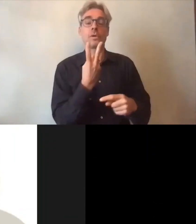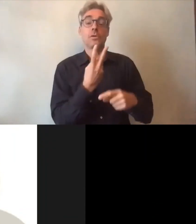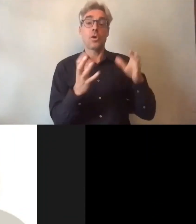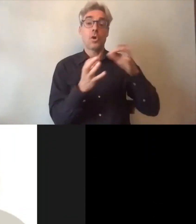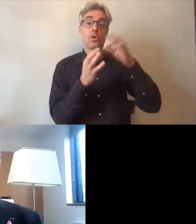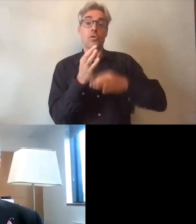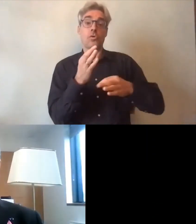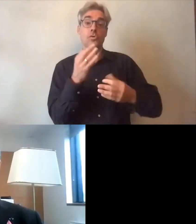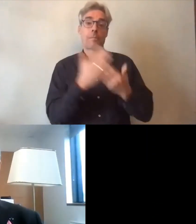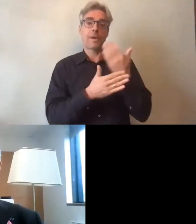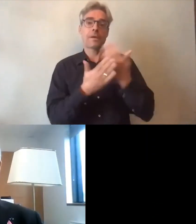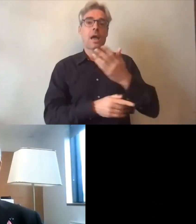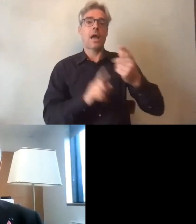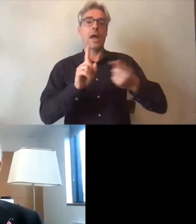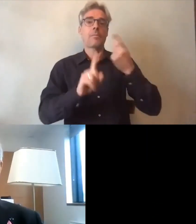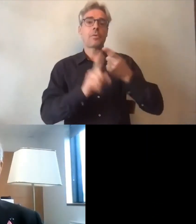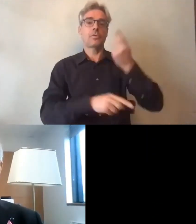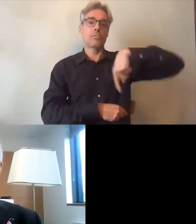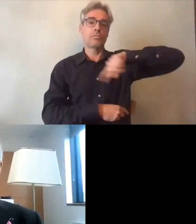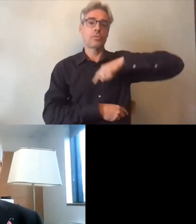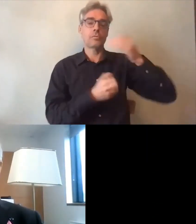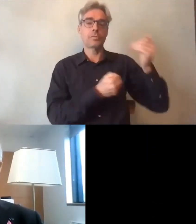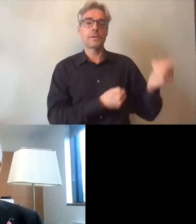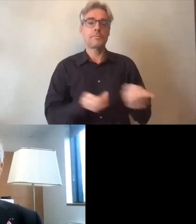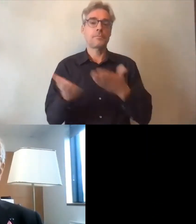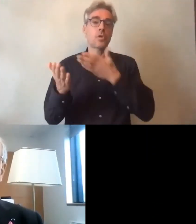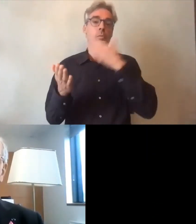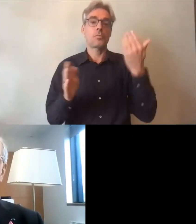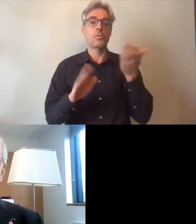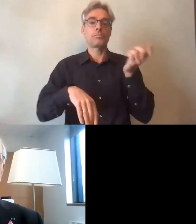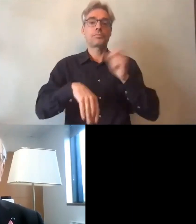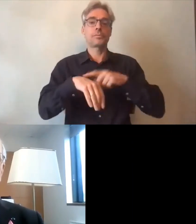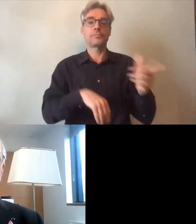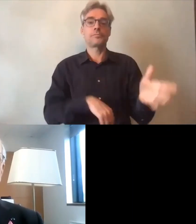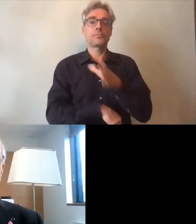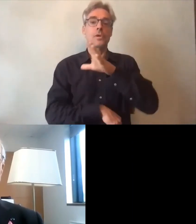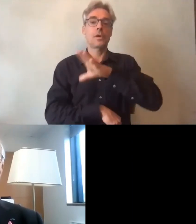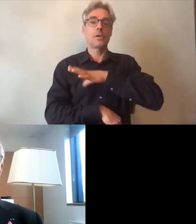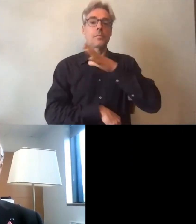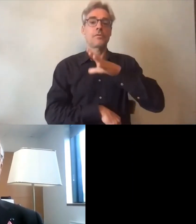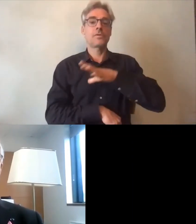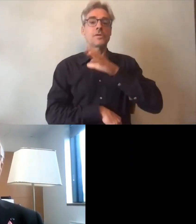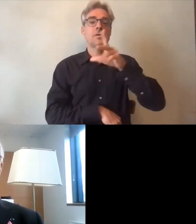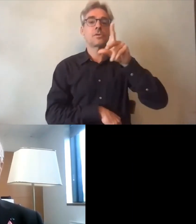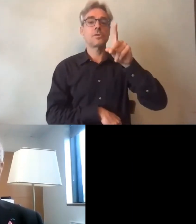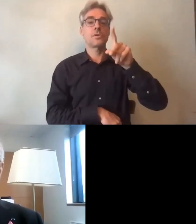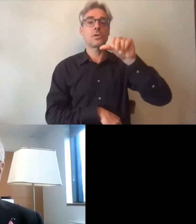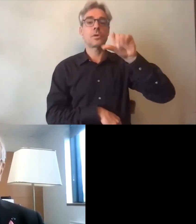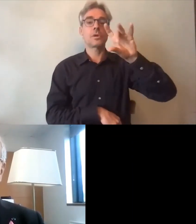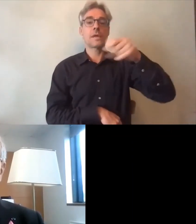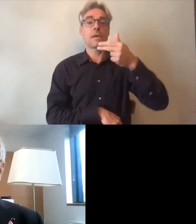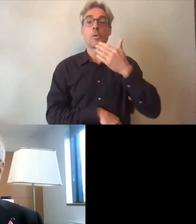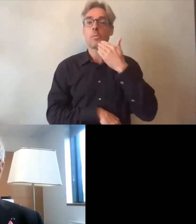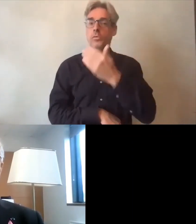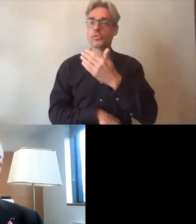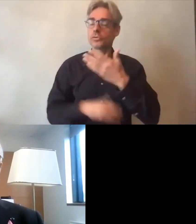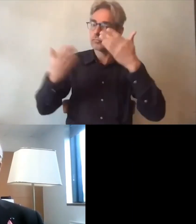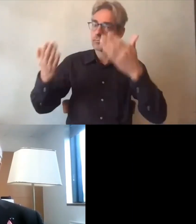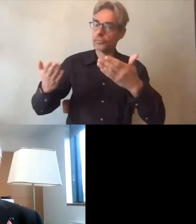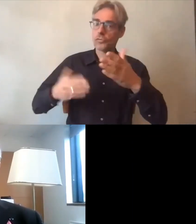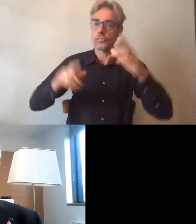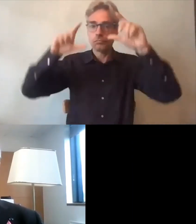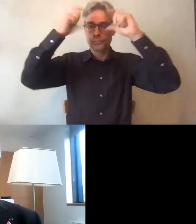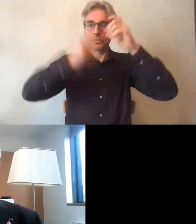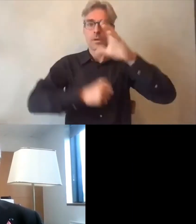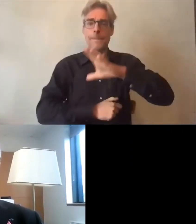est extrêmement importante pour nous et je vais céder la parole immédiatement au professeur Axel Kahn bonjour professeur vous êtes médecin